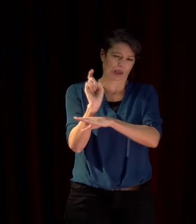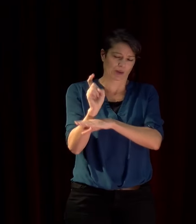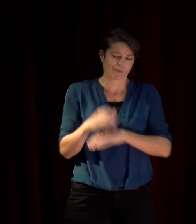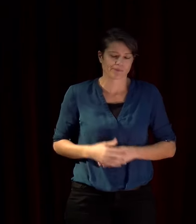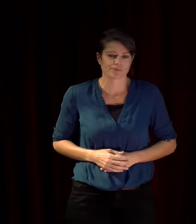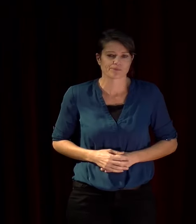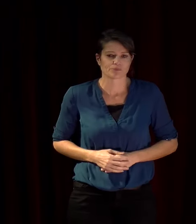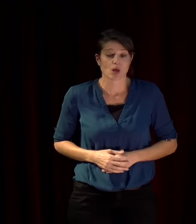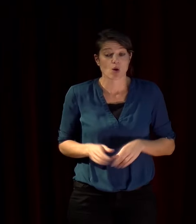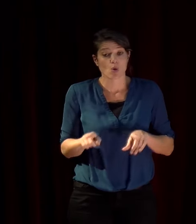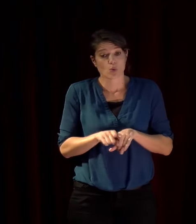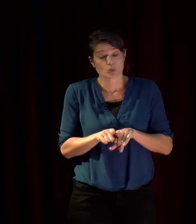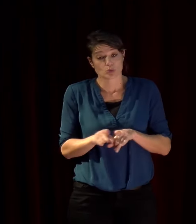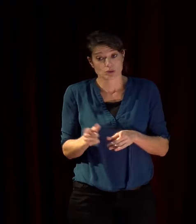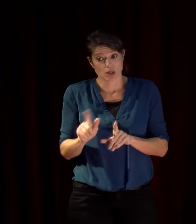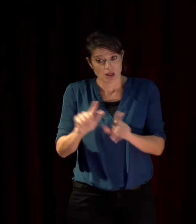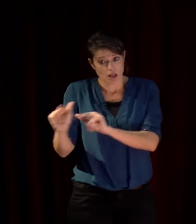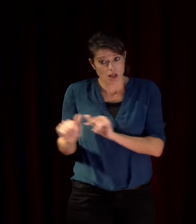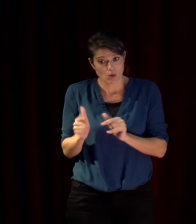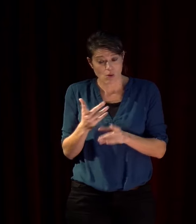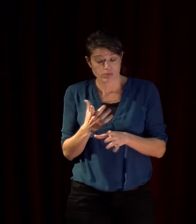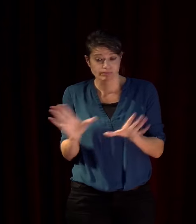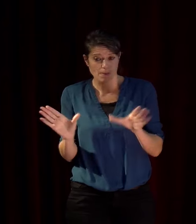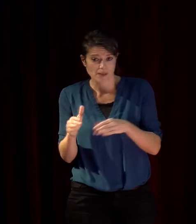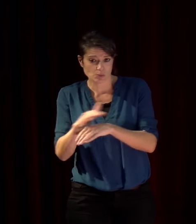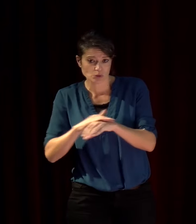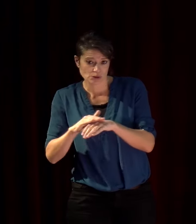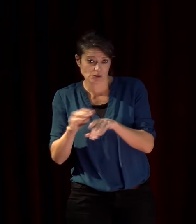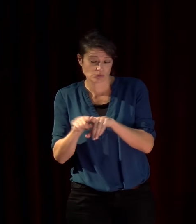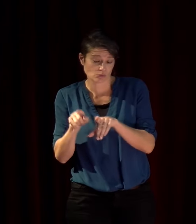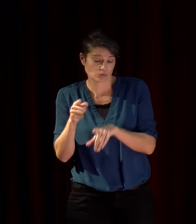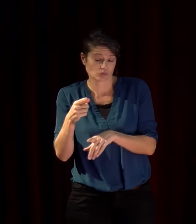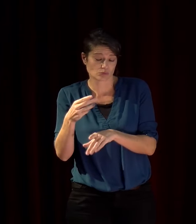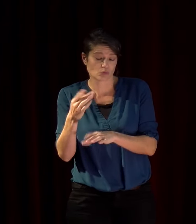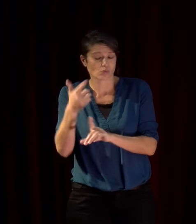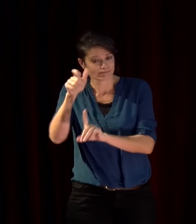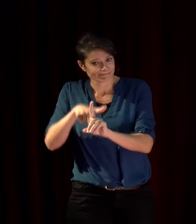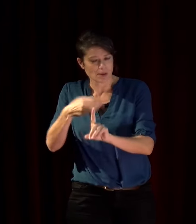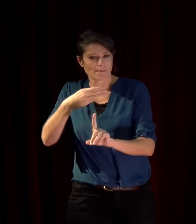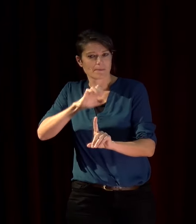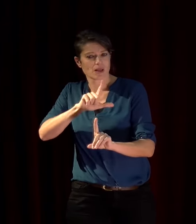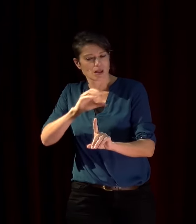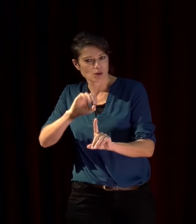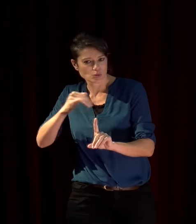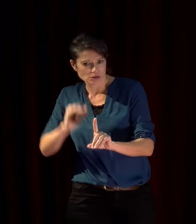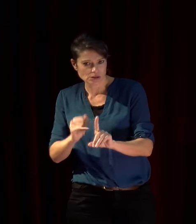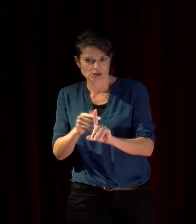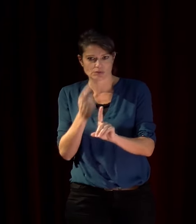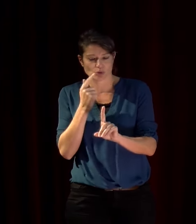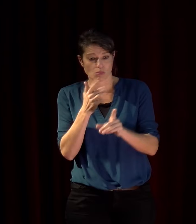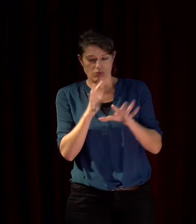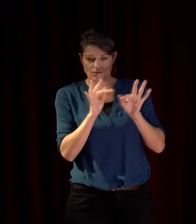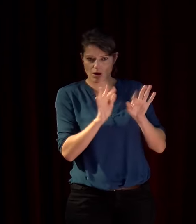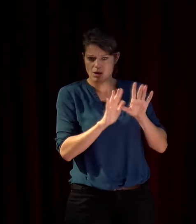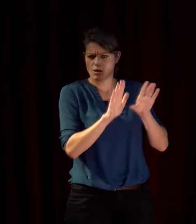aussi des partis comme celui de Meloni qui se définit comme post-fascistes et ils sont atlantistes sur le